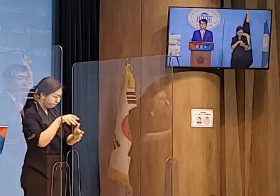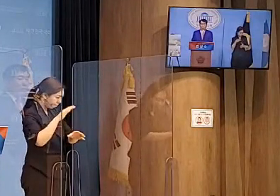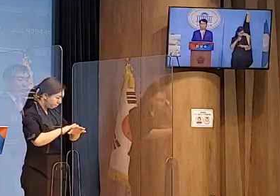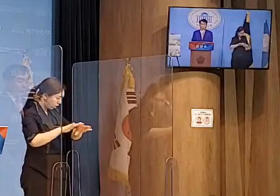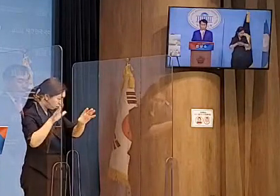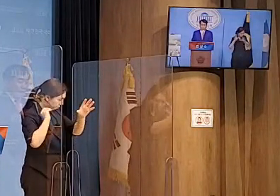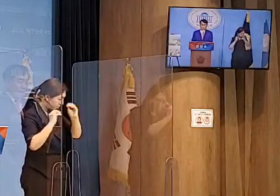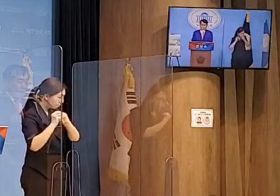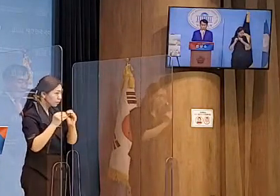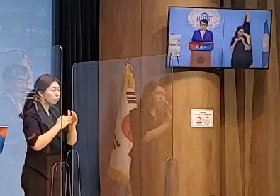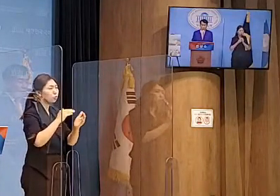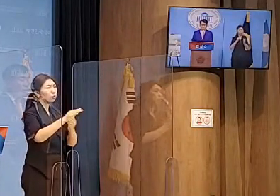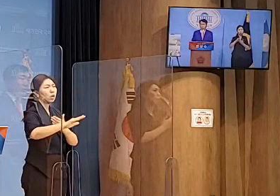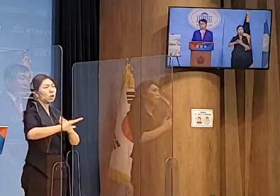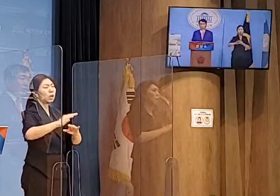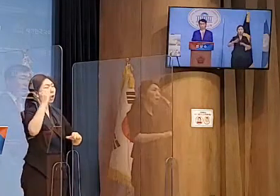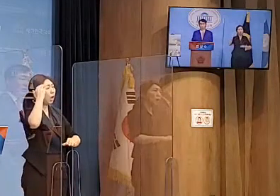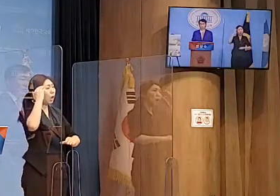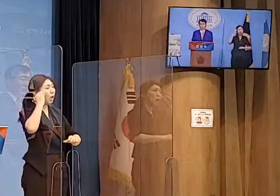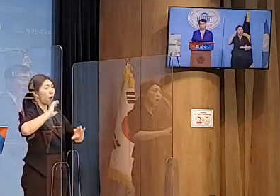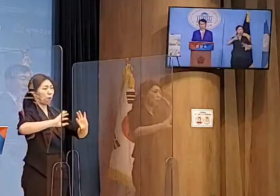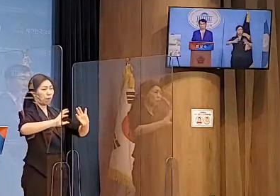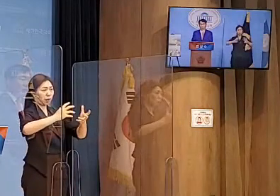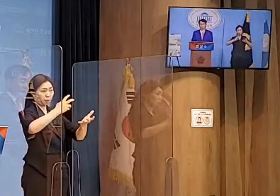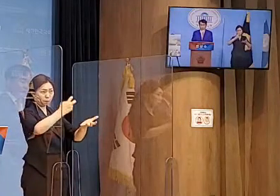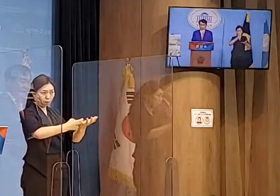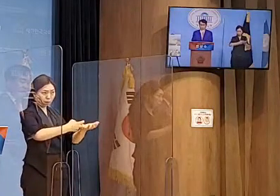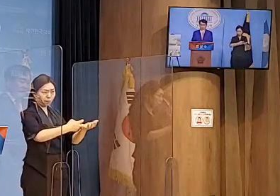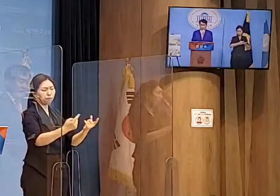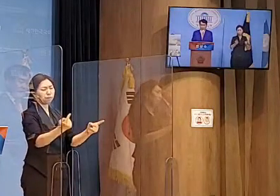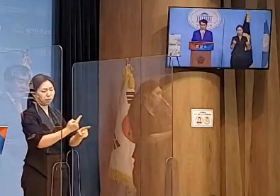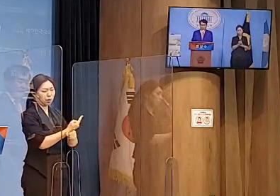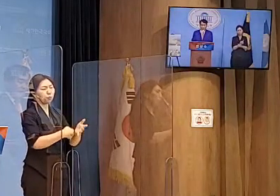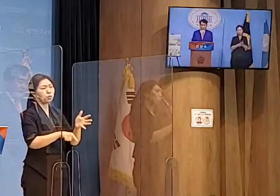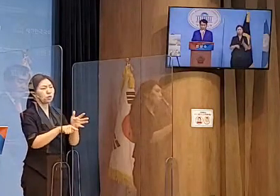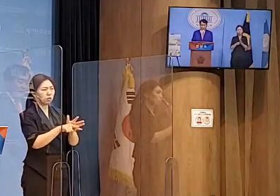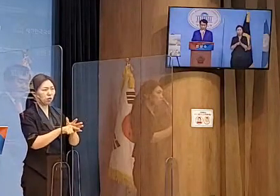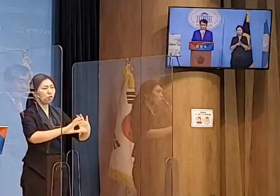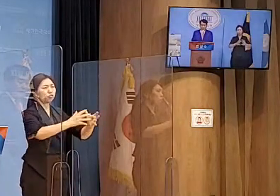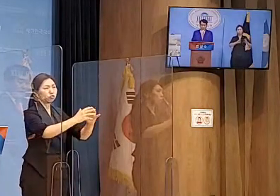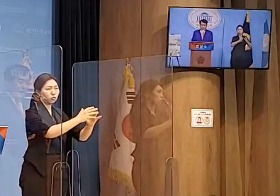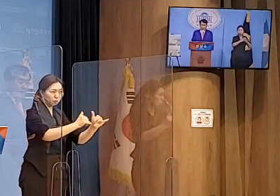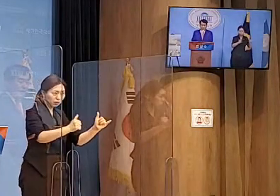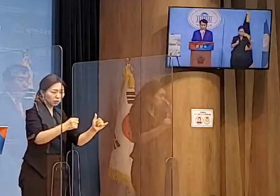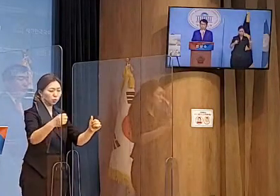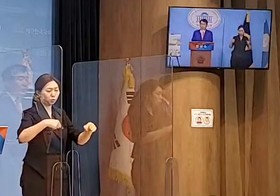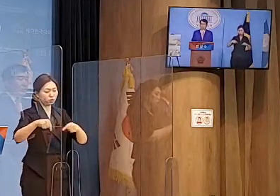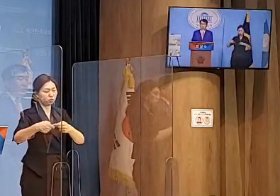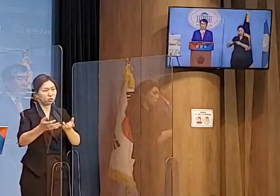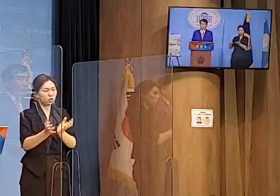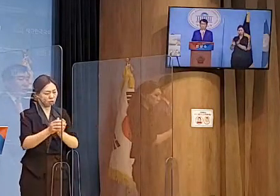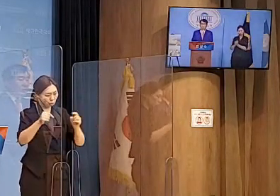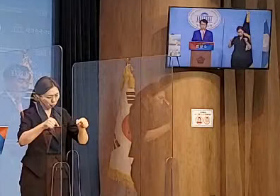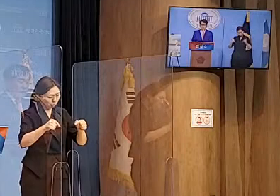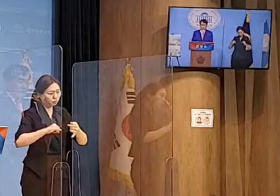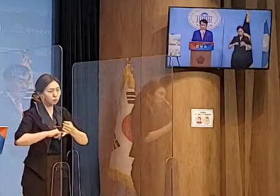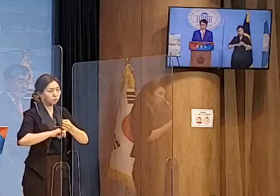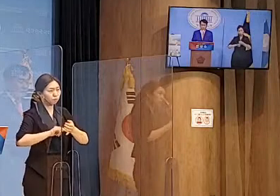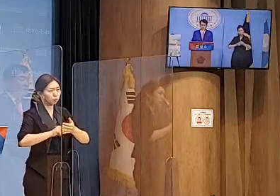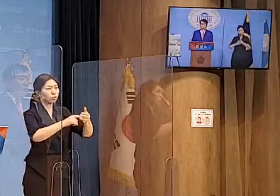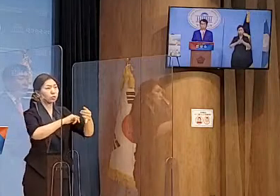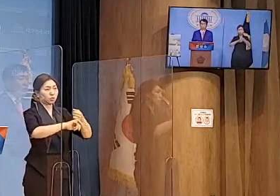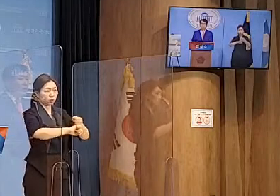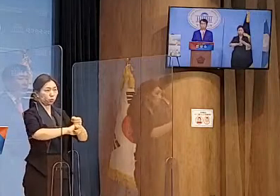국민과 정치권과 협의해 나가겠습니다. 2024년 국회의원